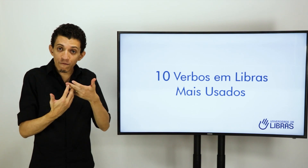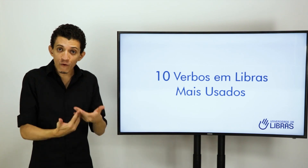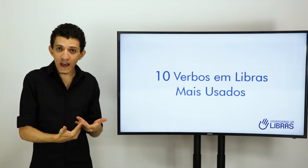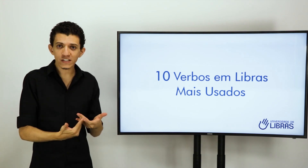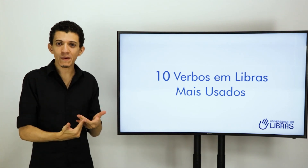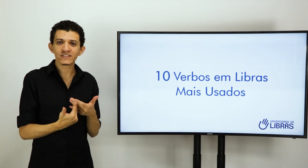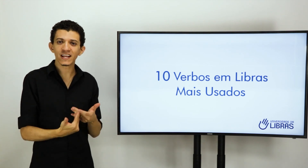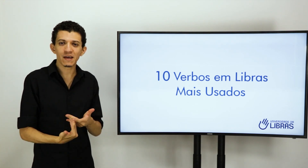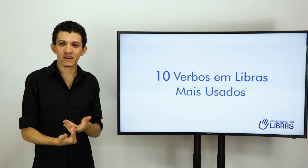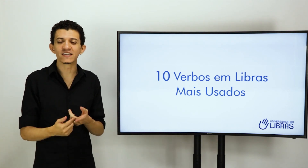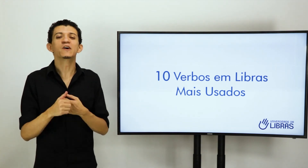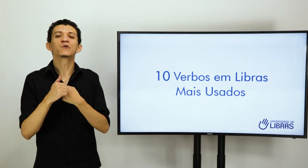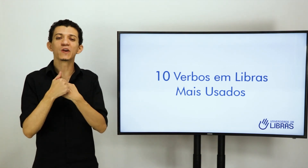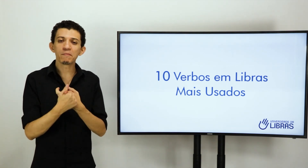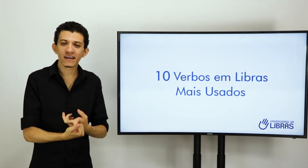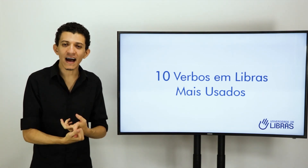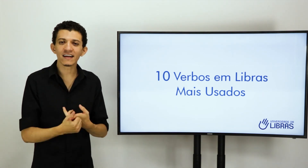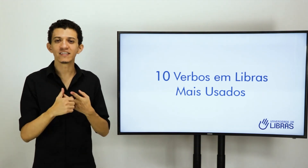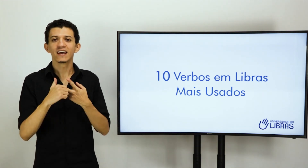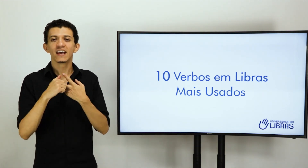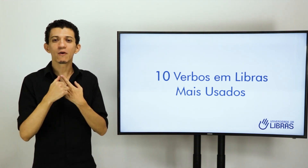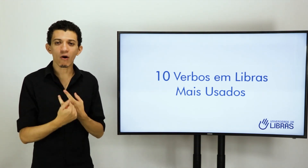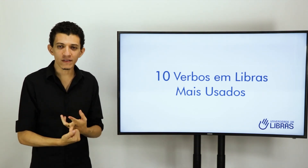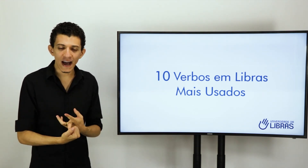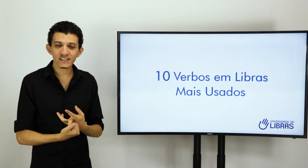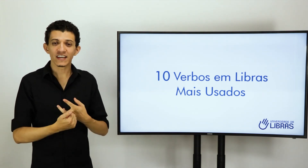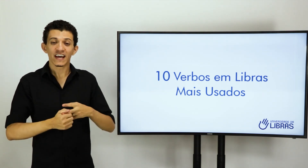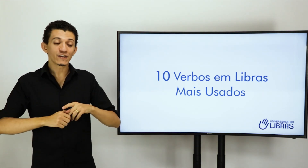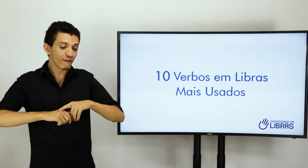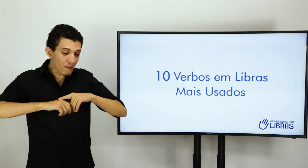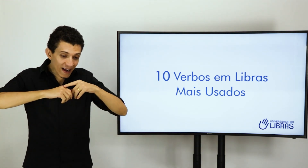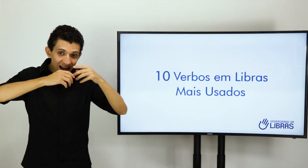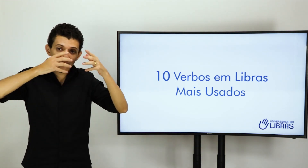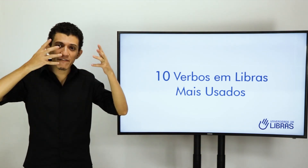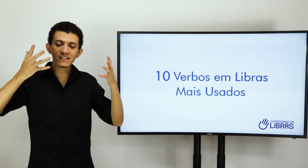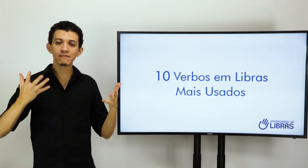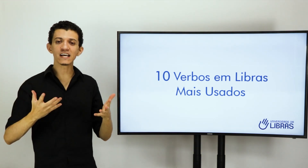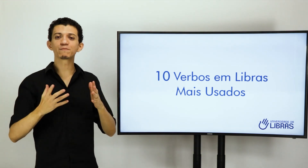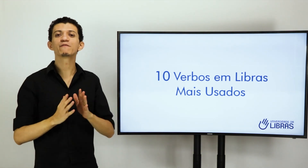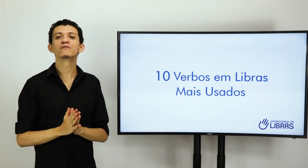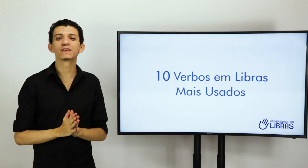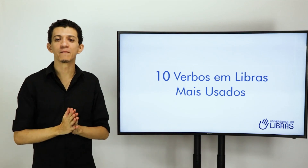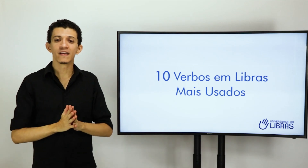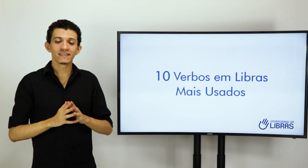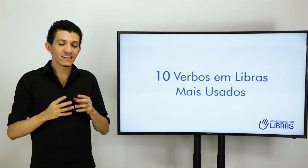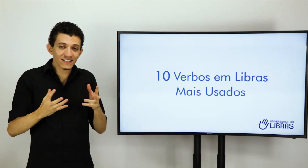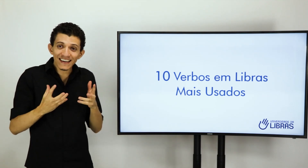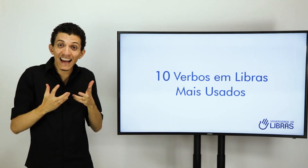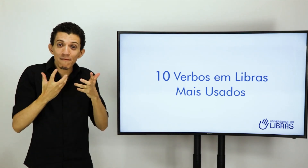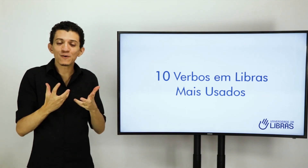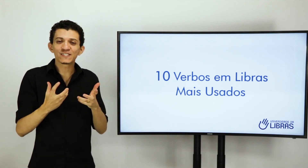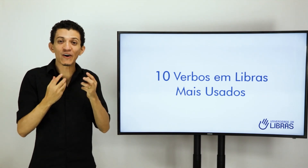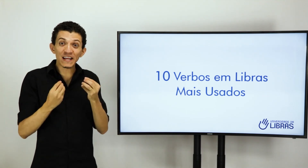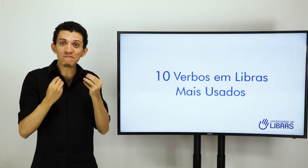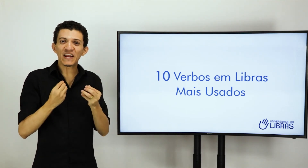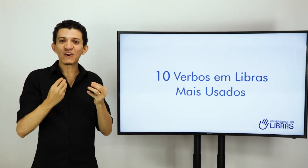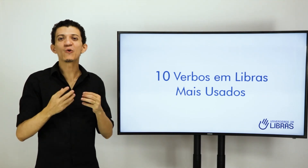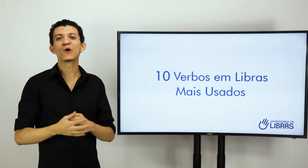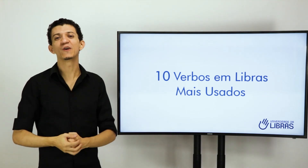fluentemente em Libras com liberdade, igualdade e de forma cada vez mais profunda. Sente daquela emoção, aquele brilho no olho